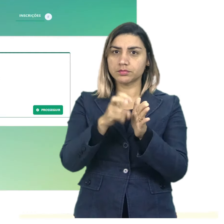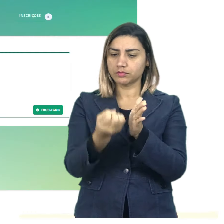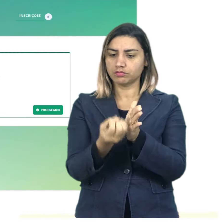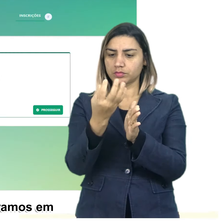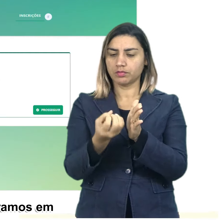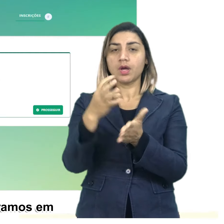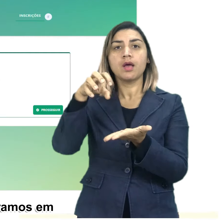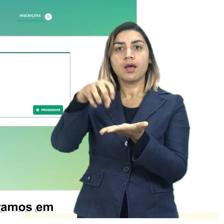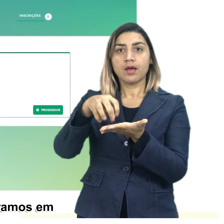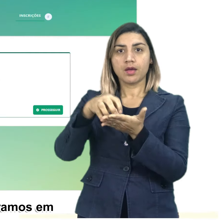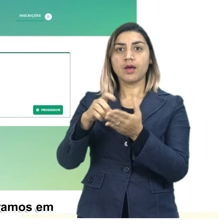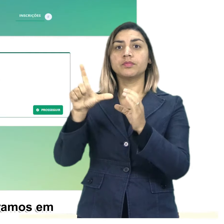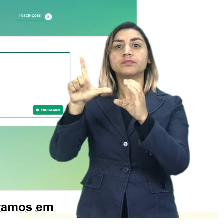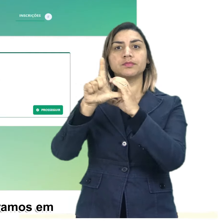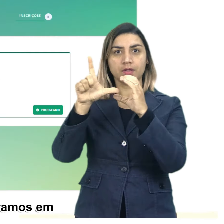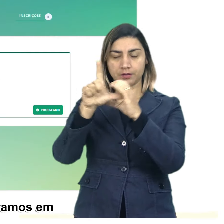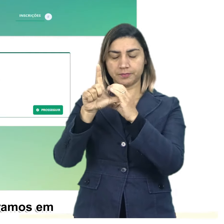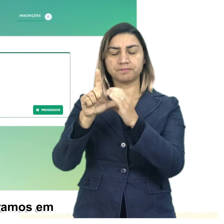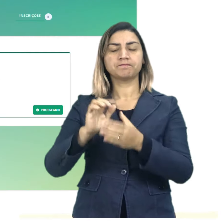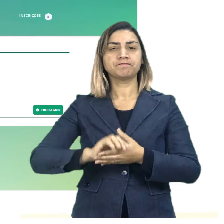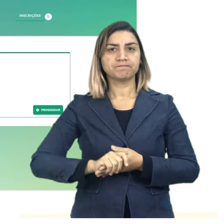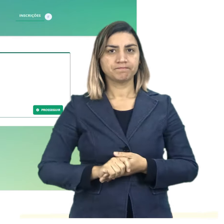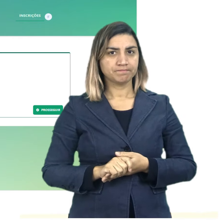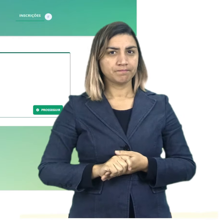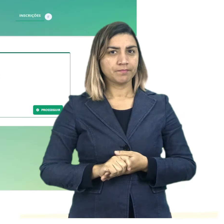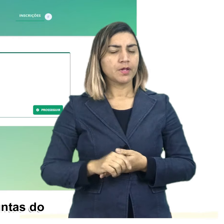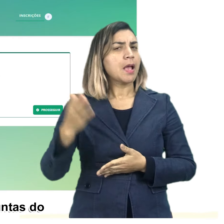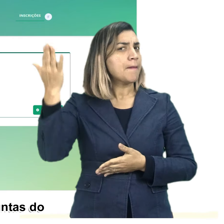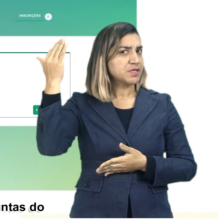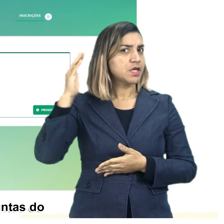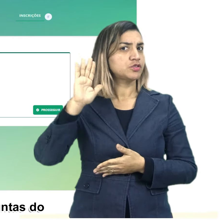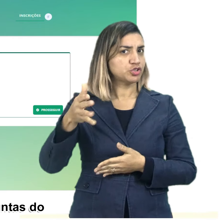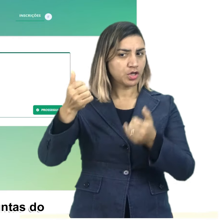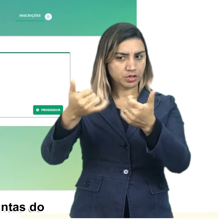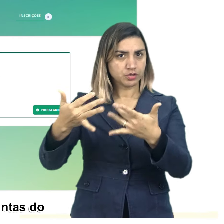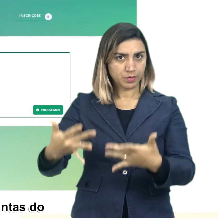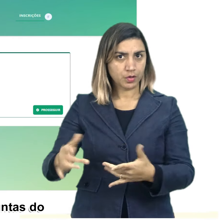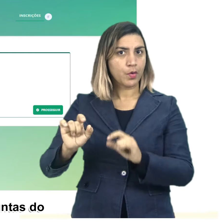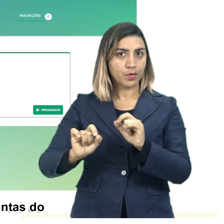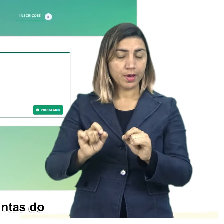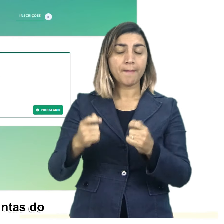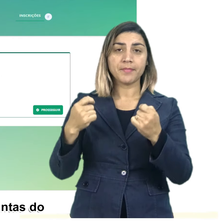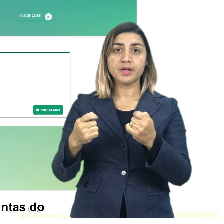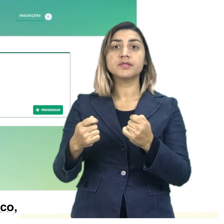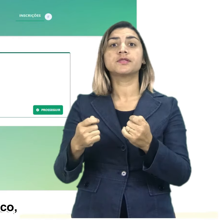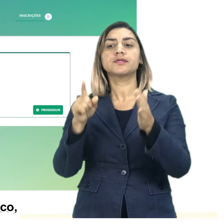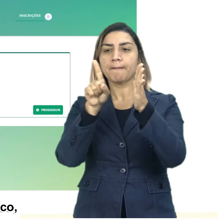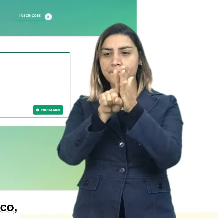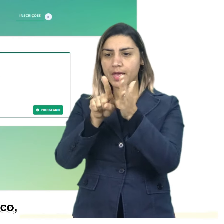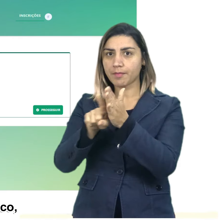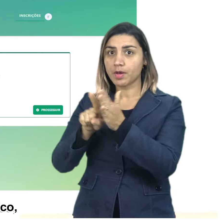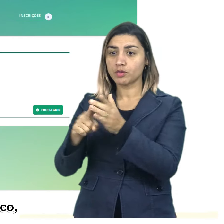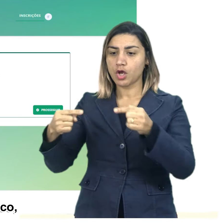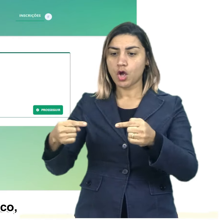Largo. Após isso, como já demonstramos em outro vídeo, você deve responder as cinco perguntas do